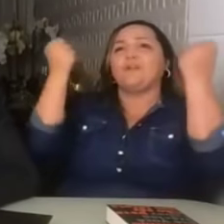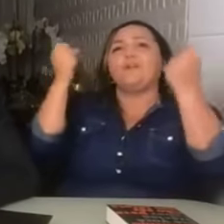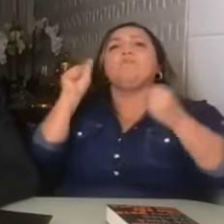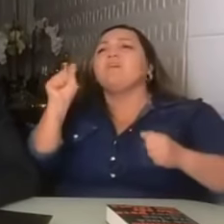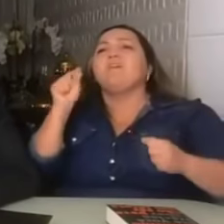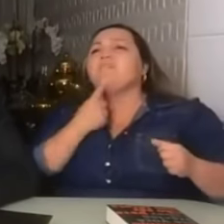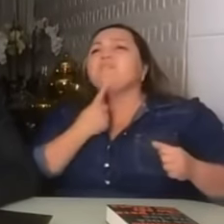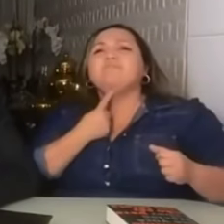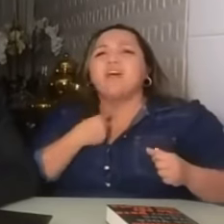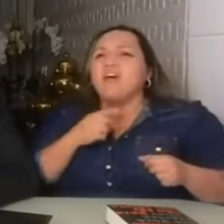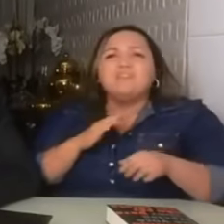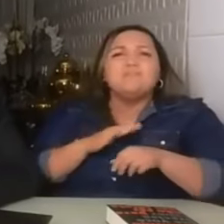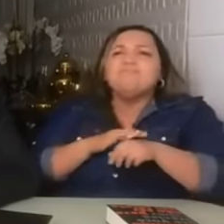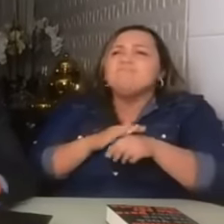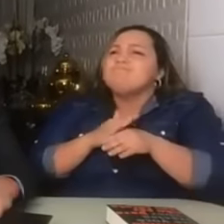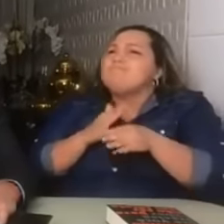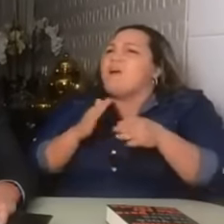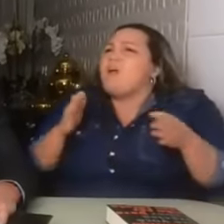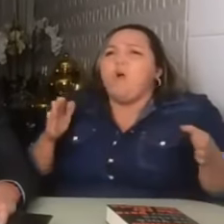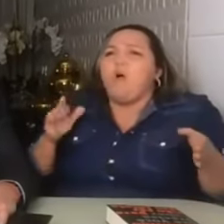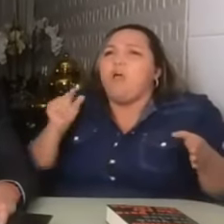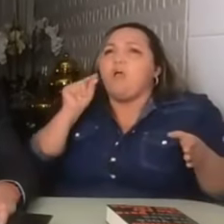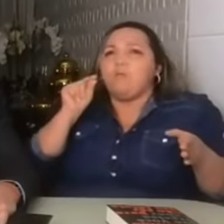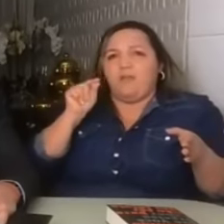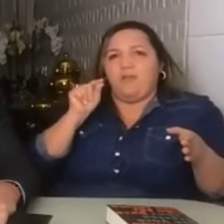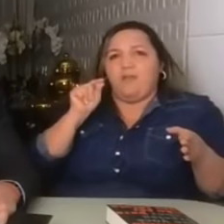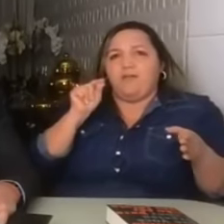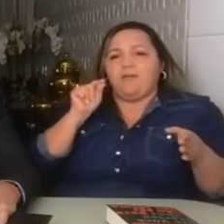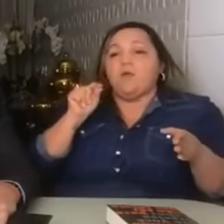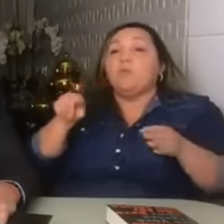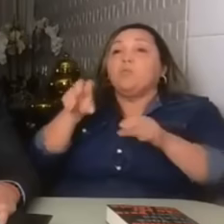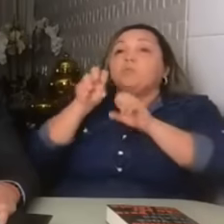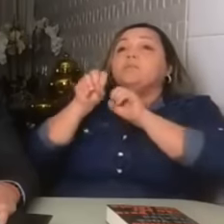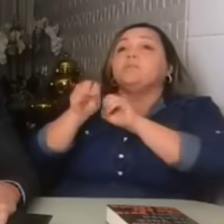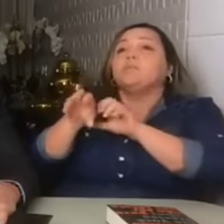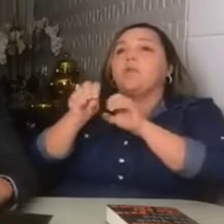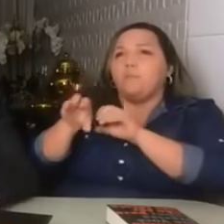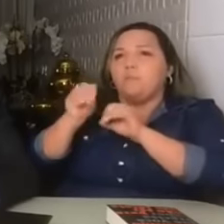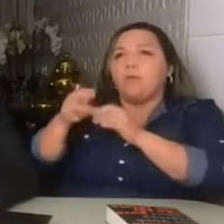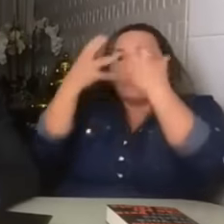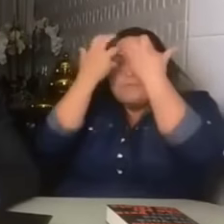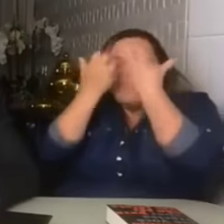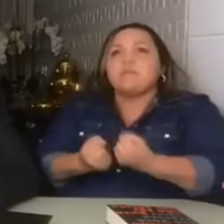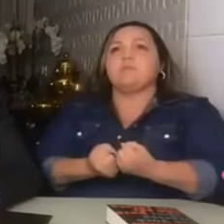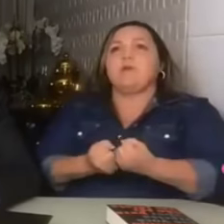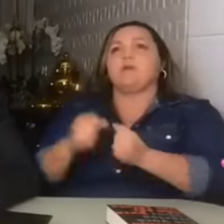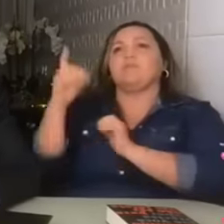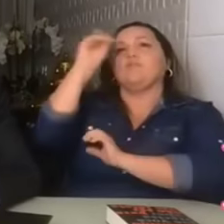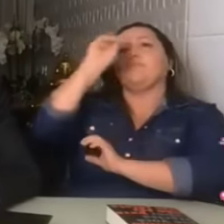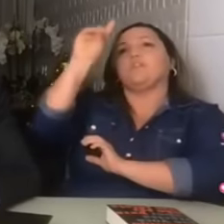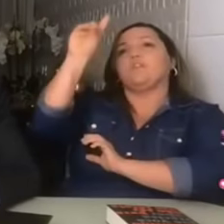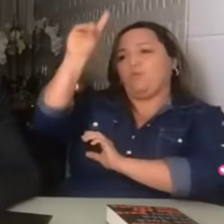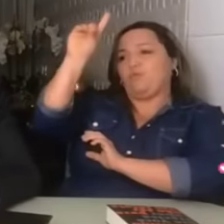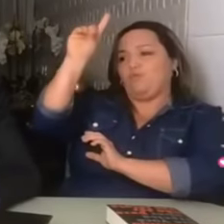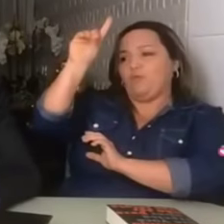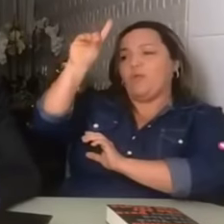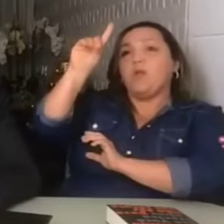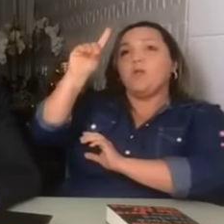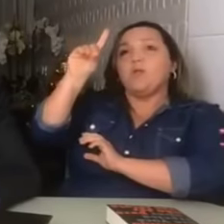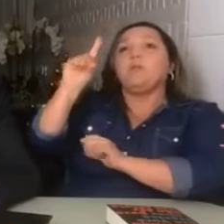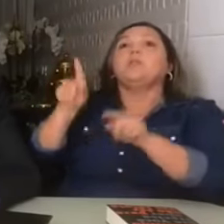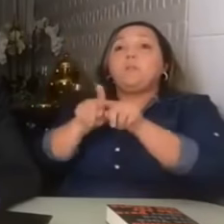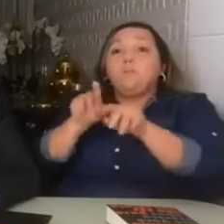é, seguindo ensinamentos de Deus, ao lado da